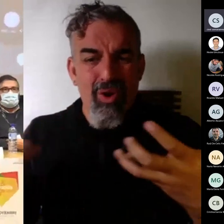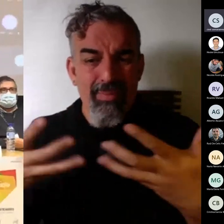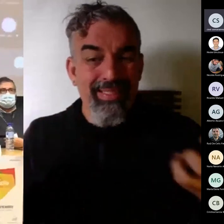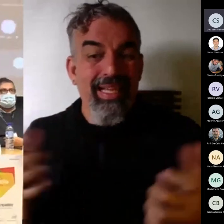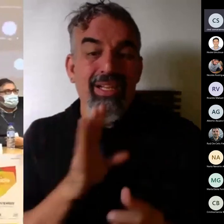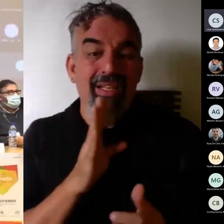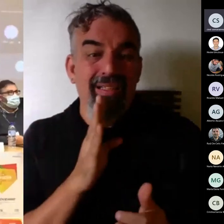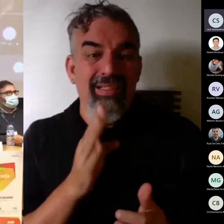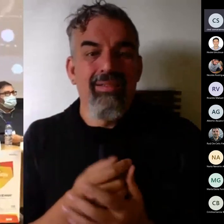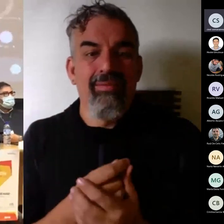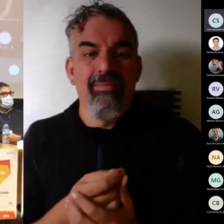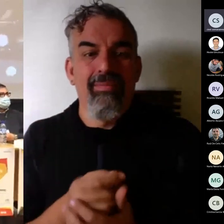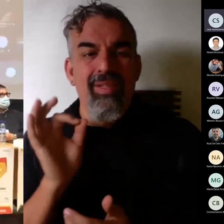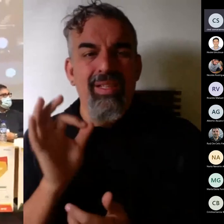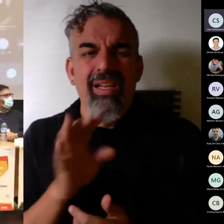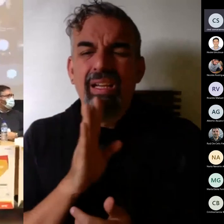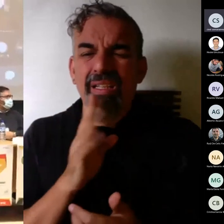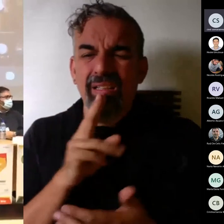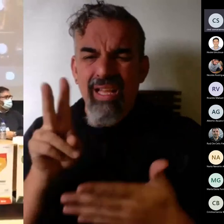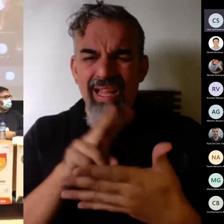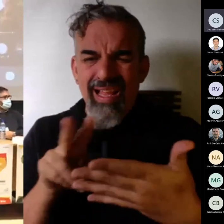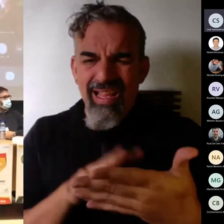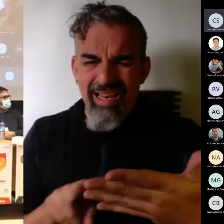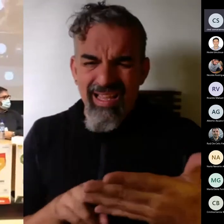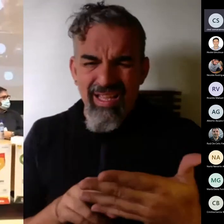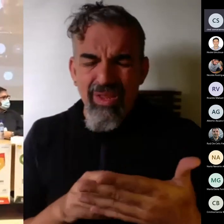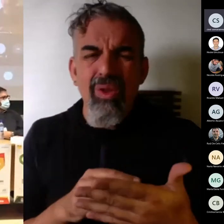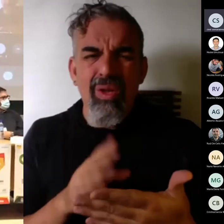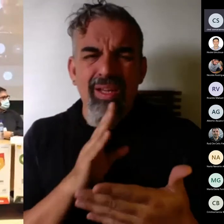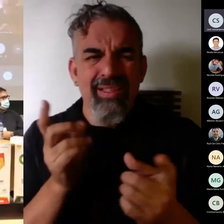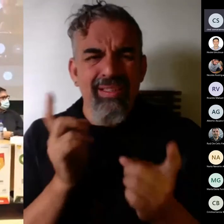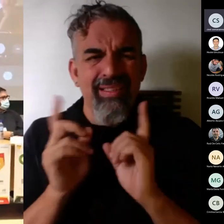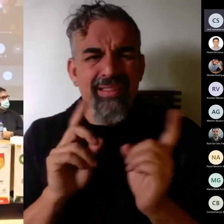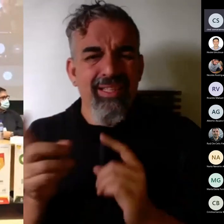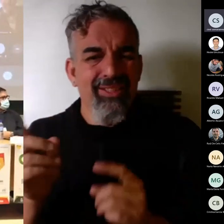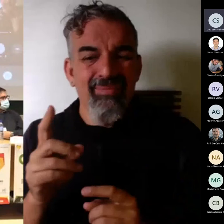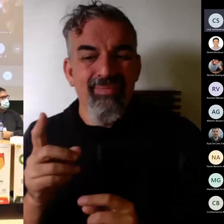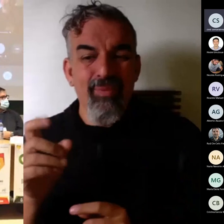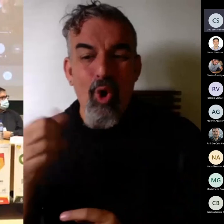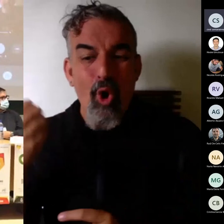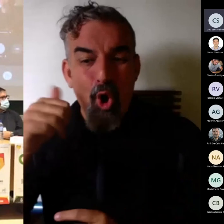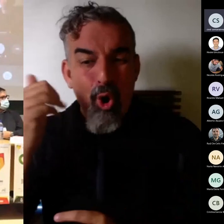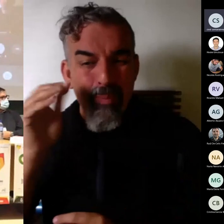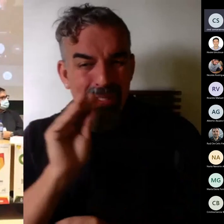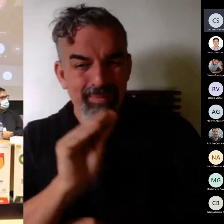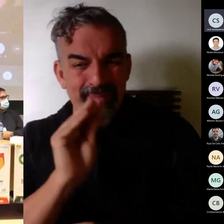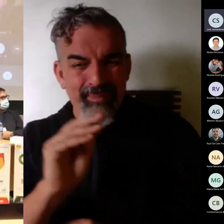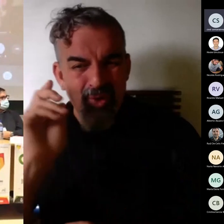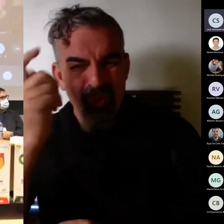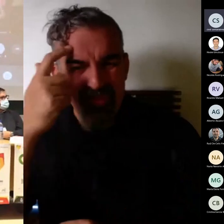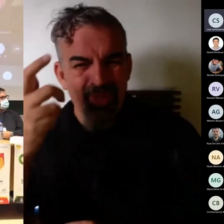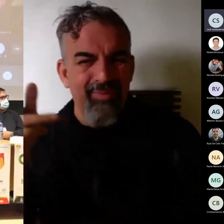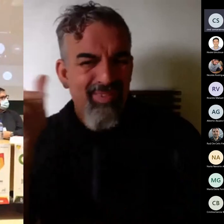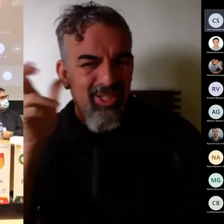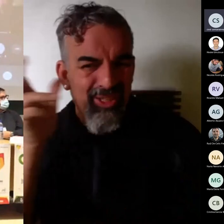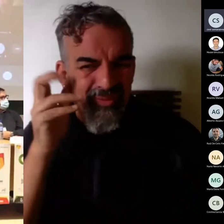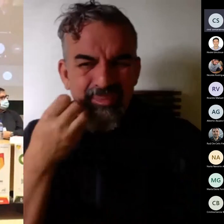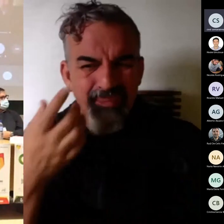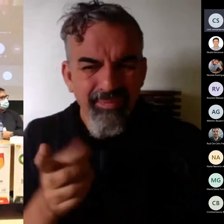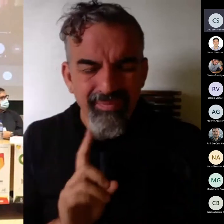aquí si le quiero leer una porque creo que tienes entendido bien uno de los conceptos porque nos dicen que